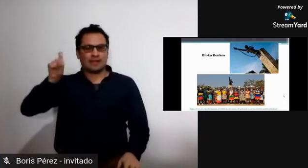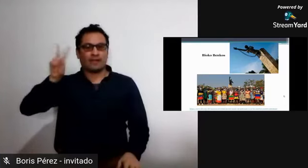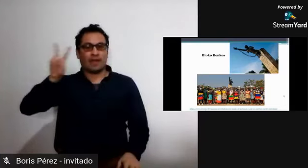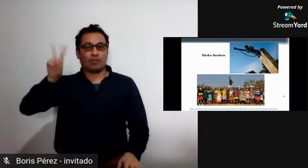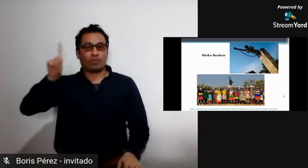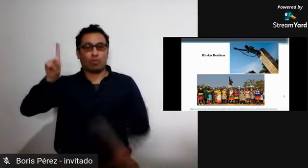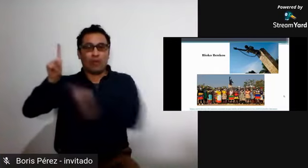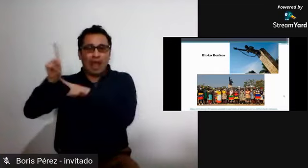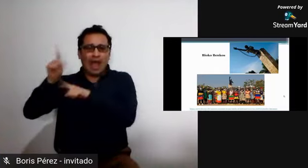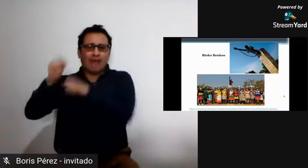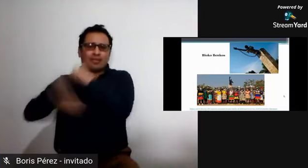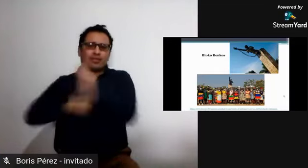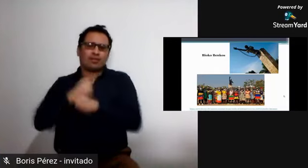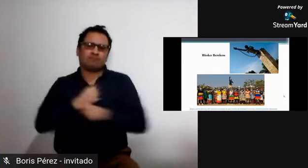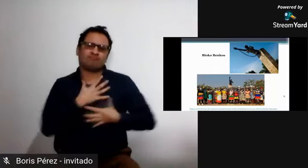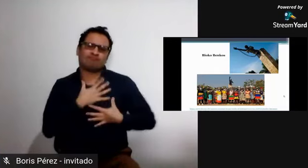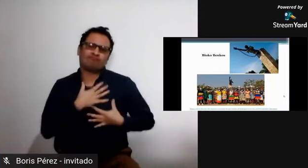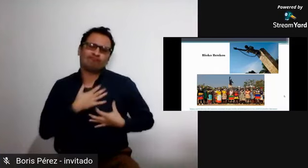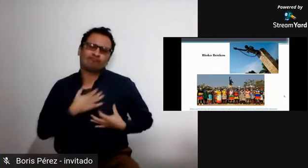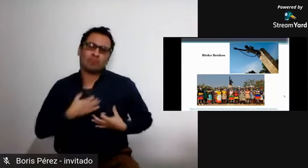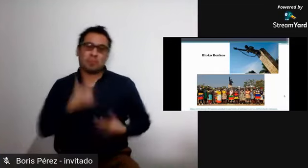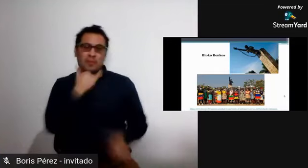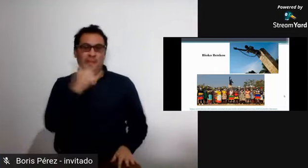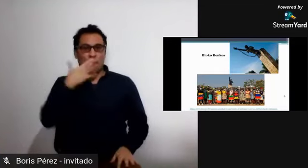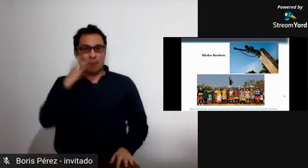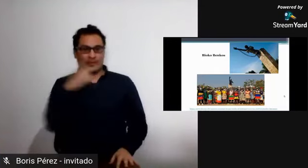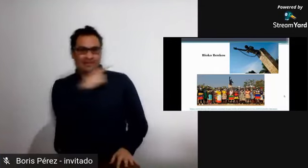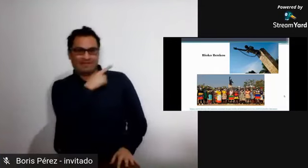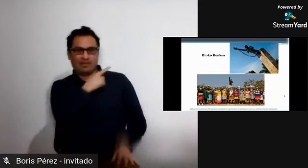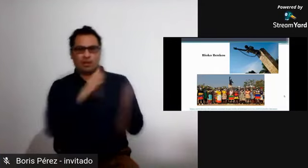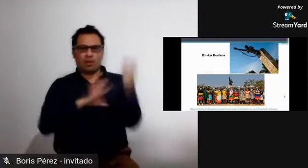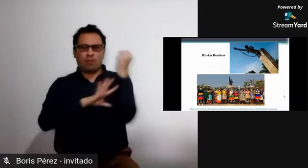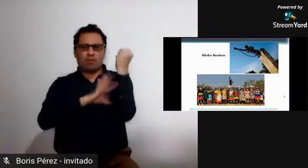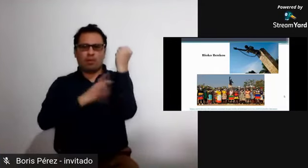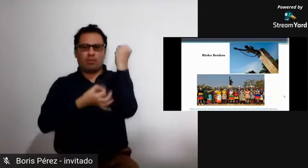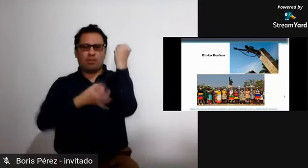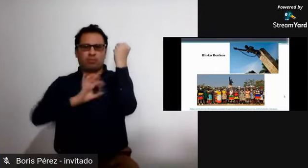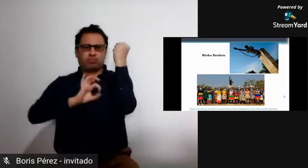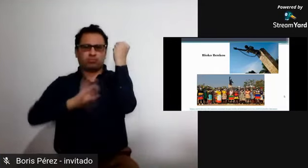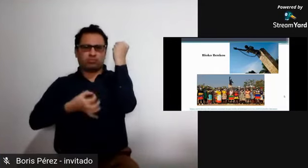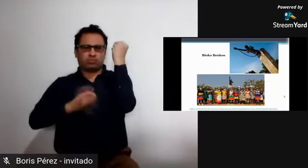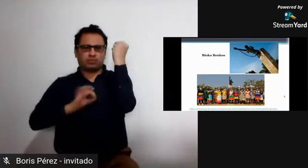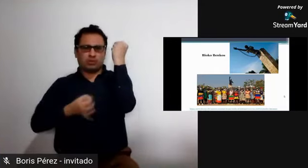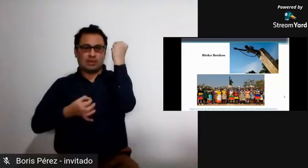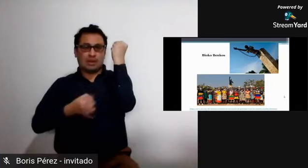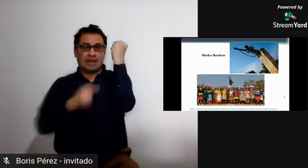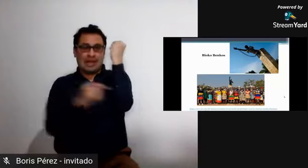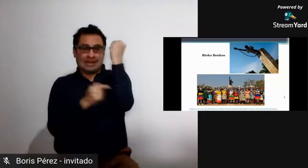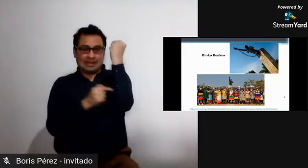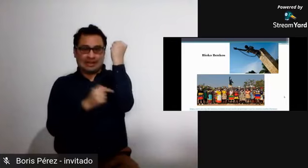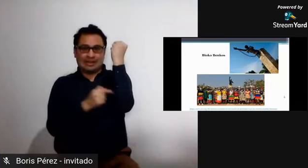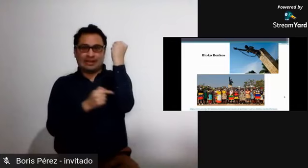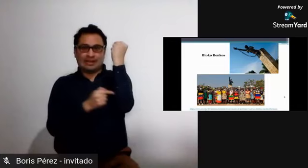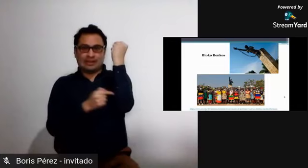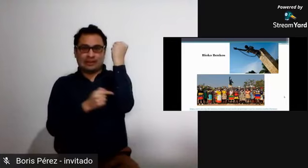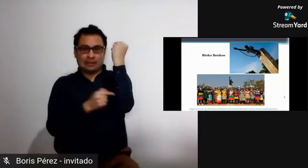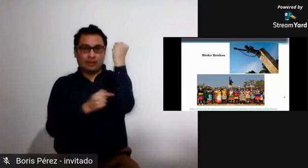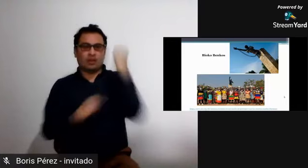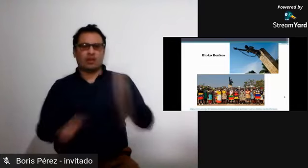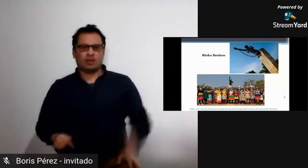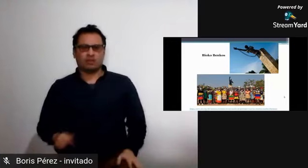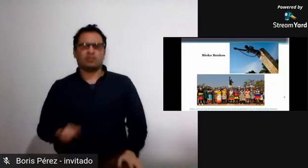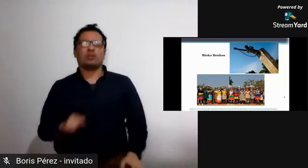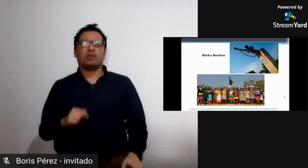1621,